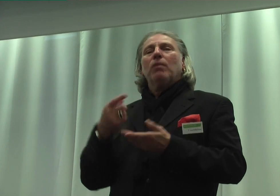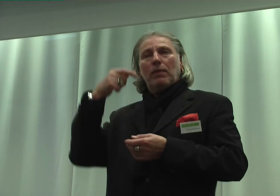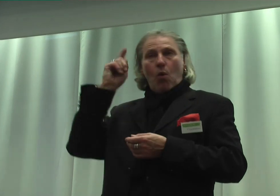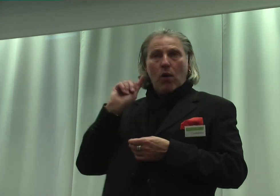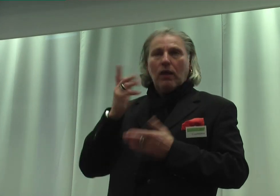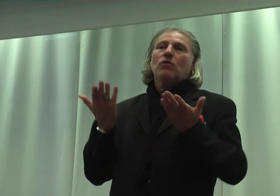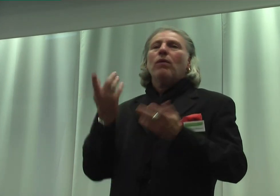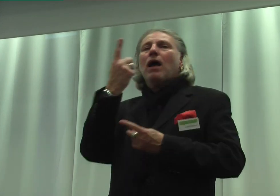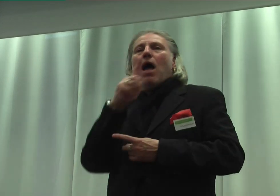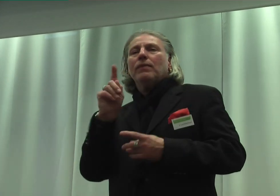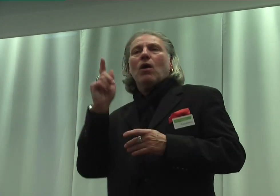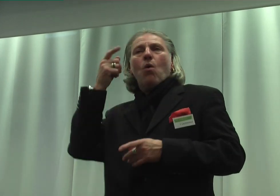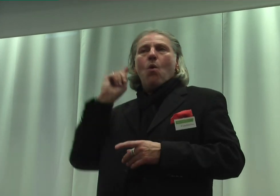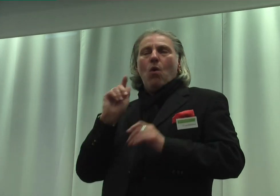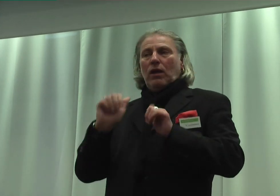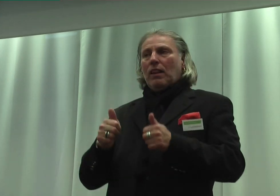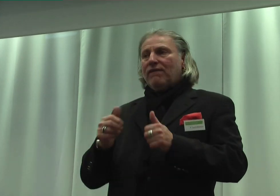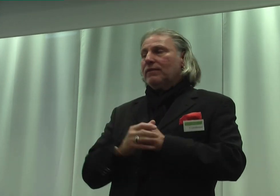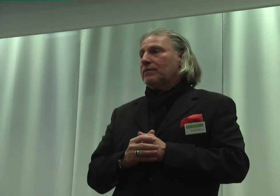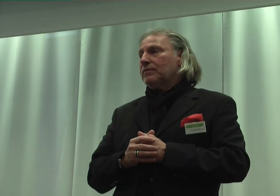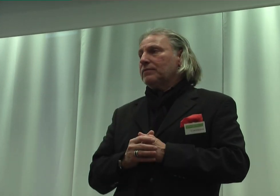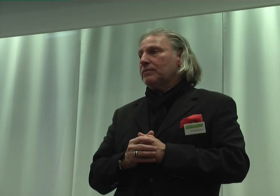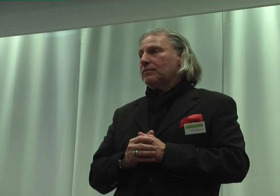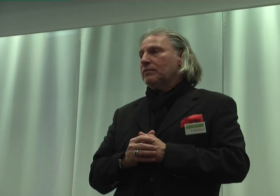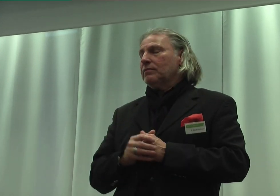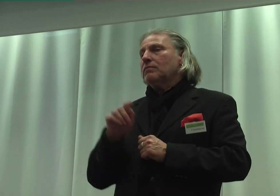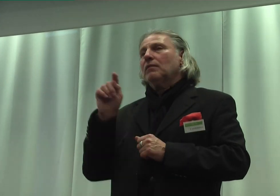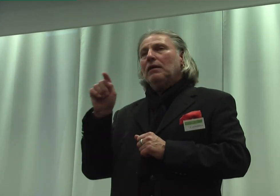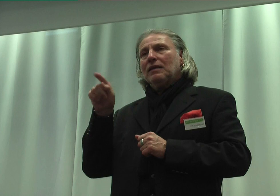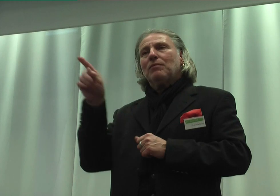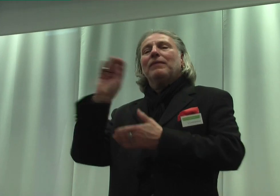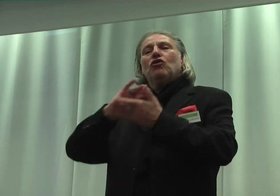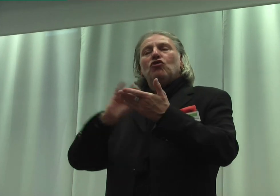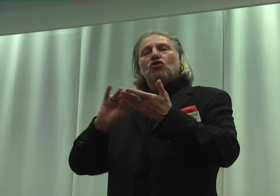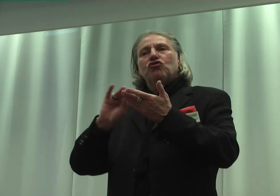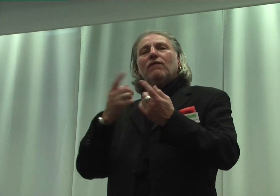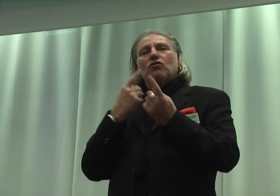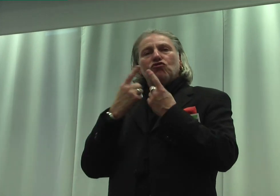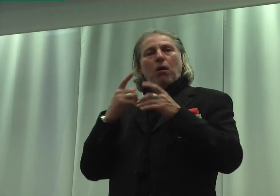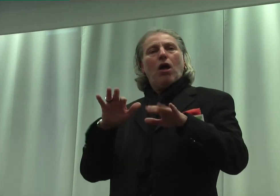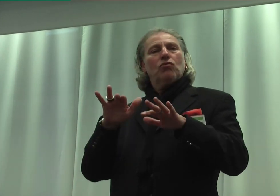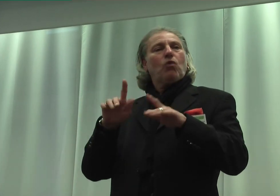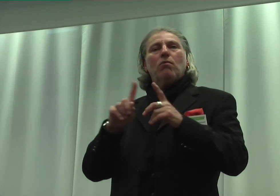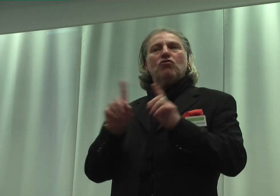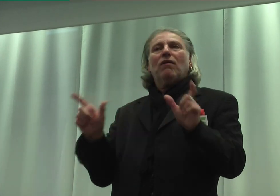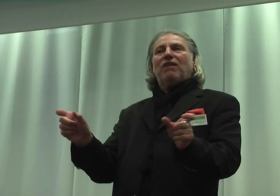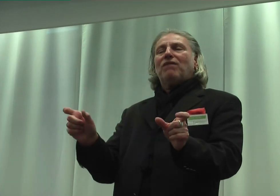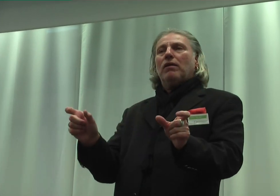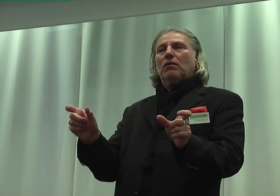Hörhilfen, dass man ihnen die Schriftsprachförderung dabei hat, weil sie auch ein